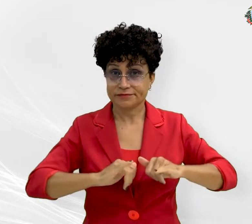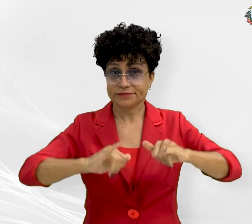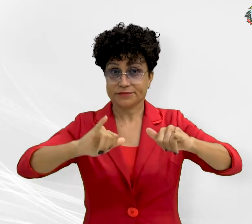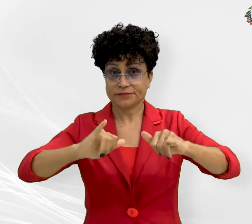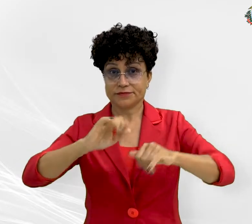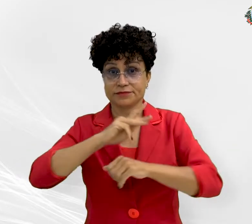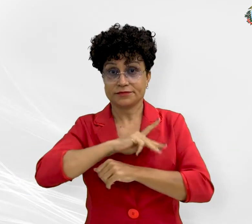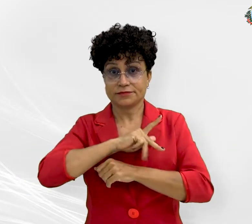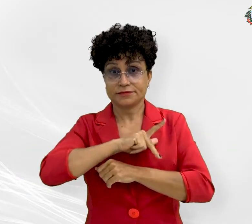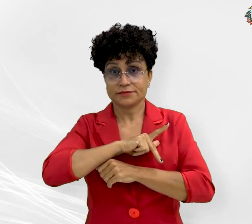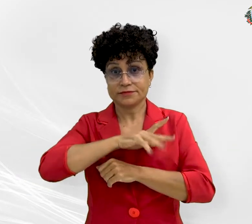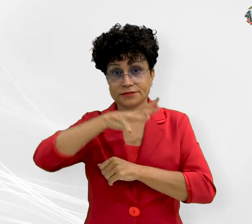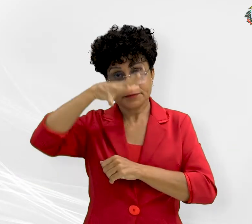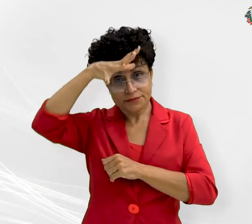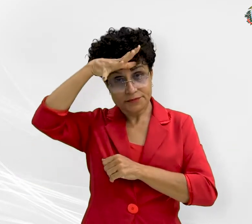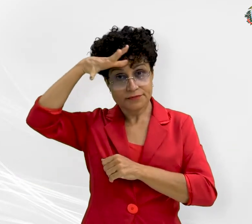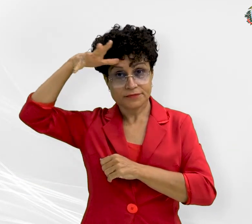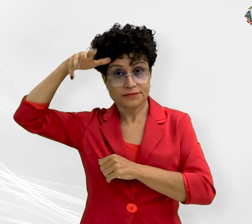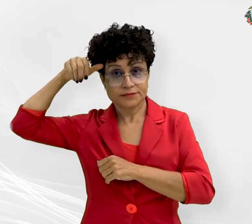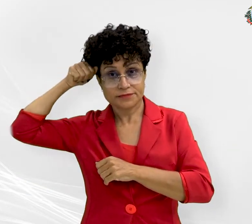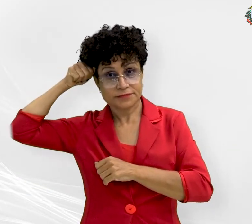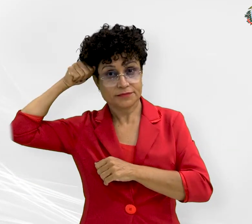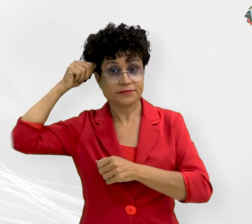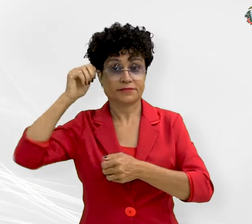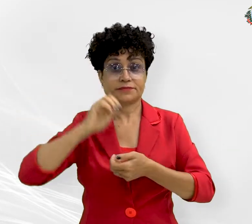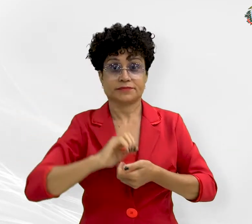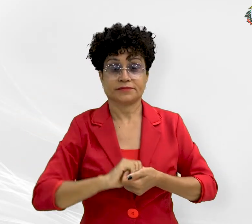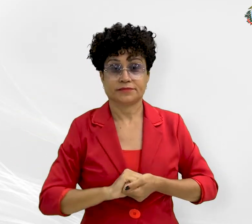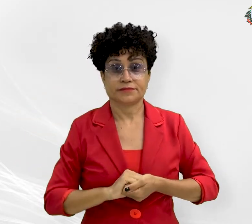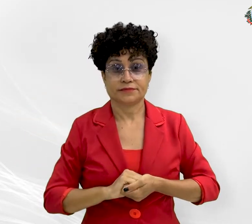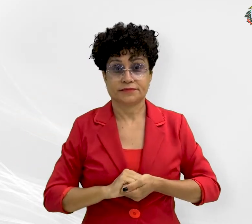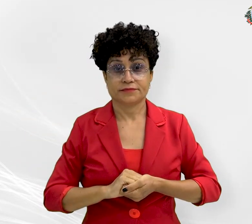Esse foi um conteúdo do Ministério Público do Estado de Mato Grosso.